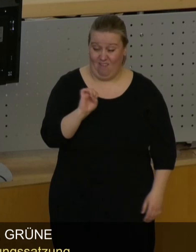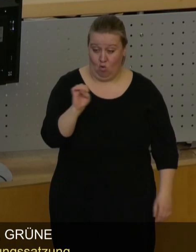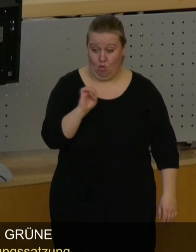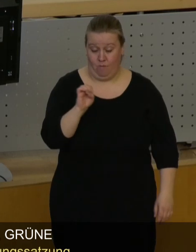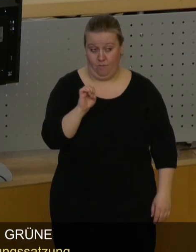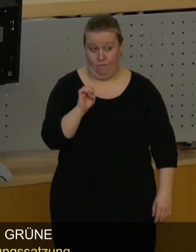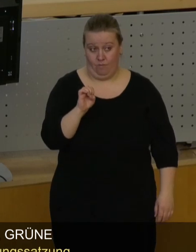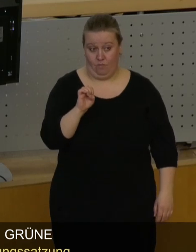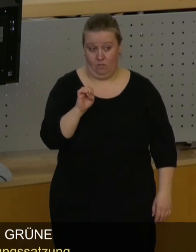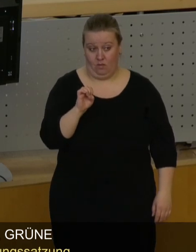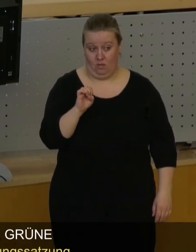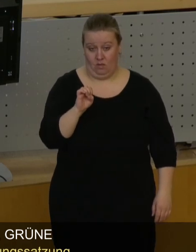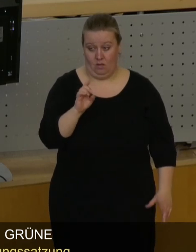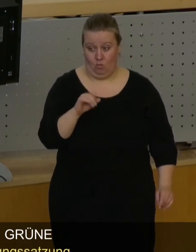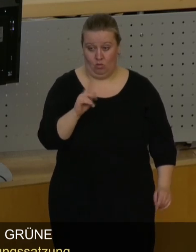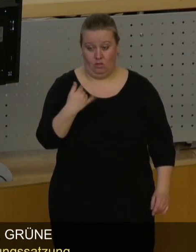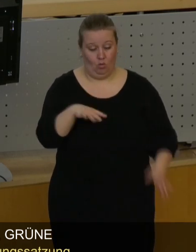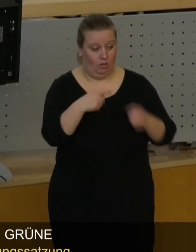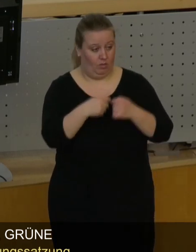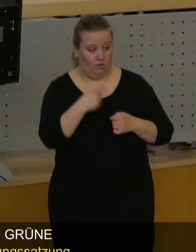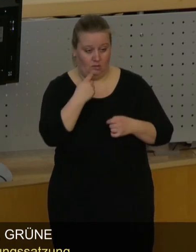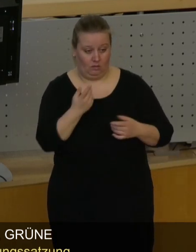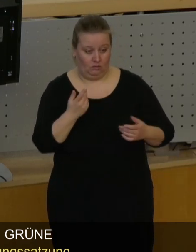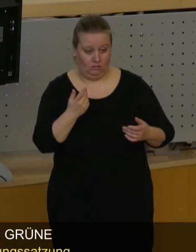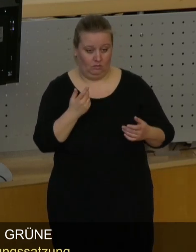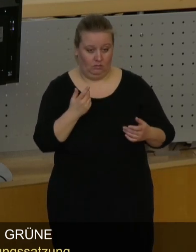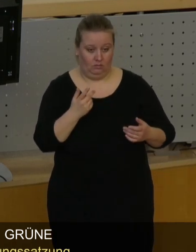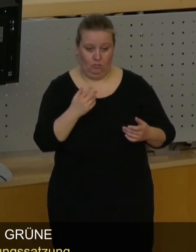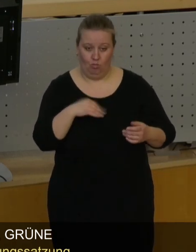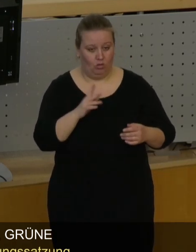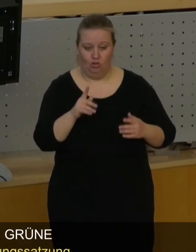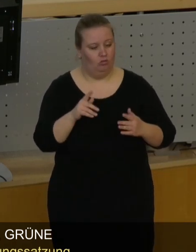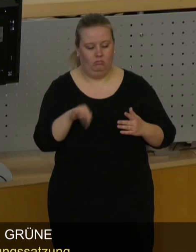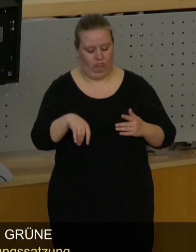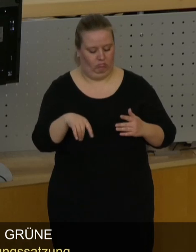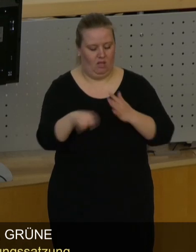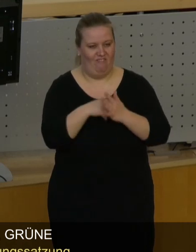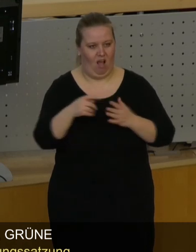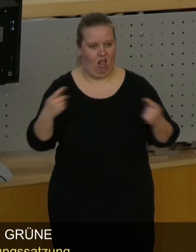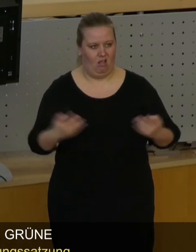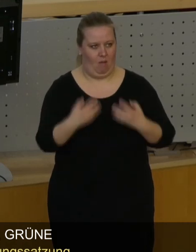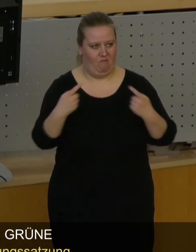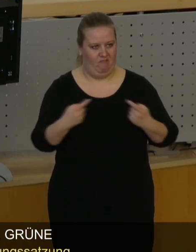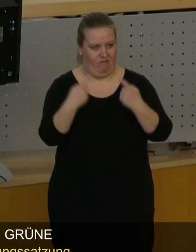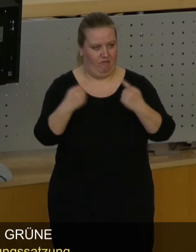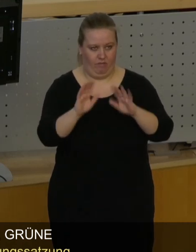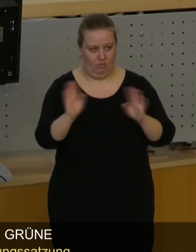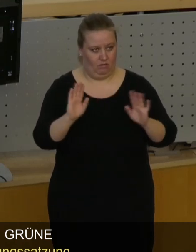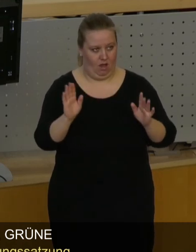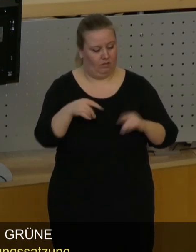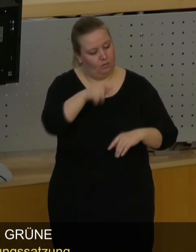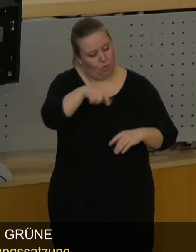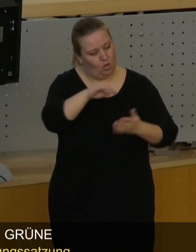im Gegensatz zu dem, was Herr Jücci hier gesagt hat, dies ist kein Wahlkampfgetöse. Diese